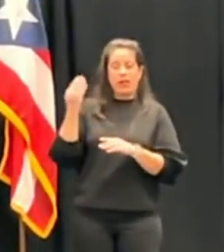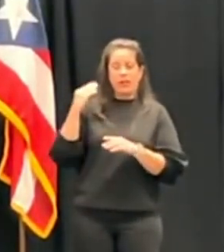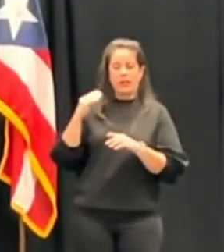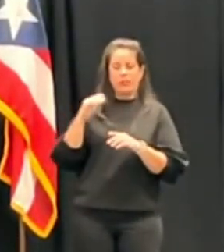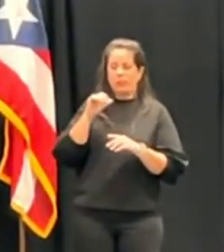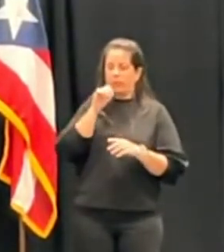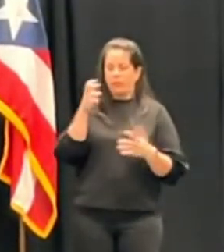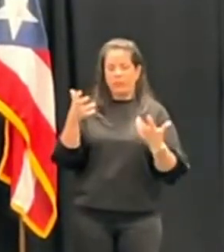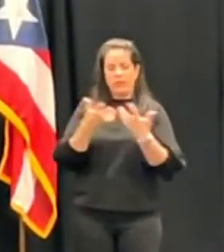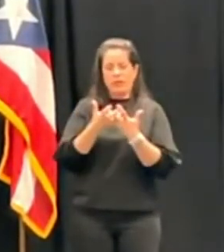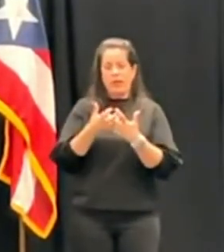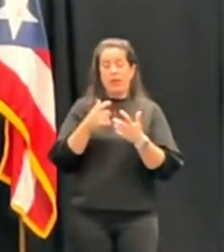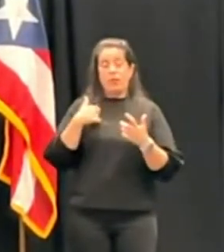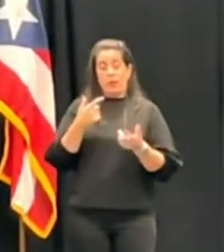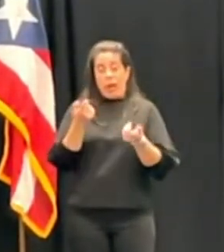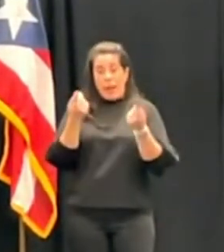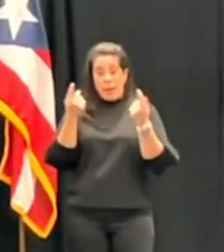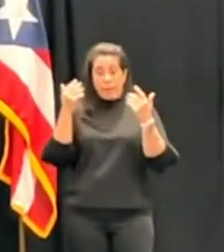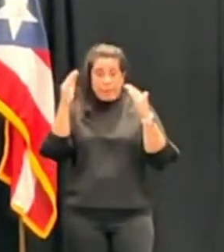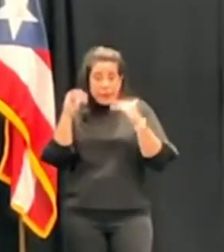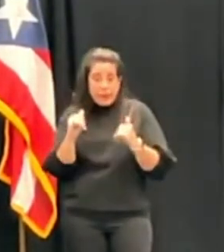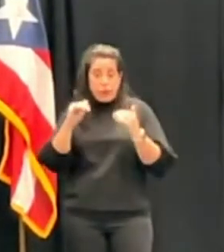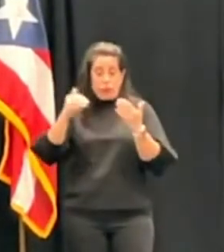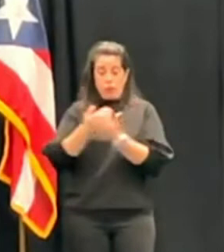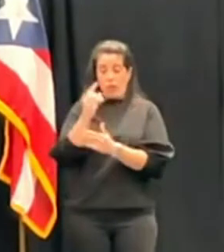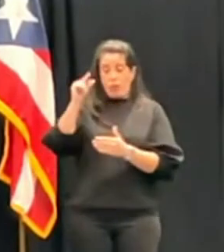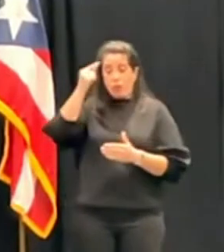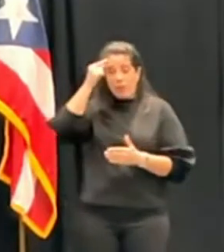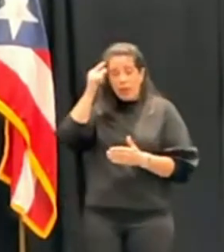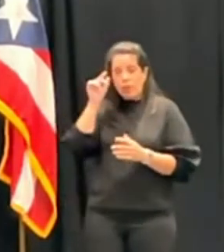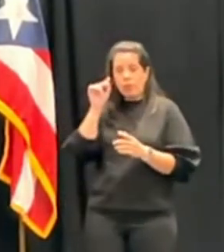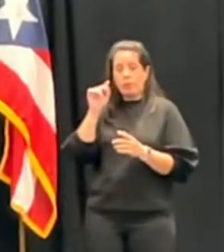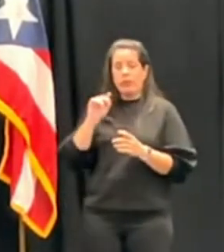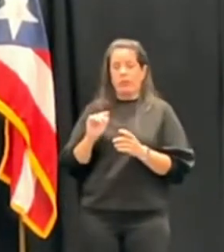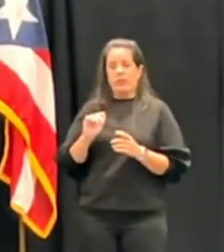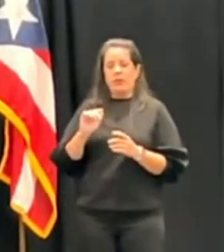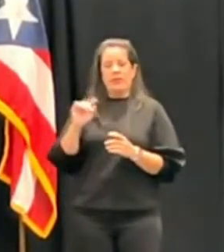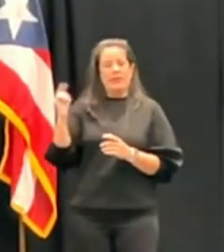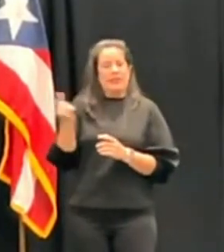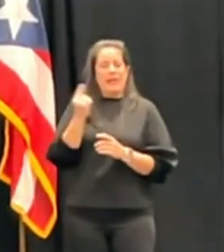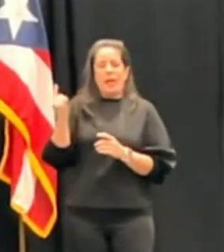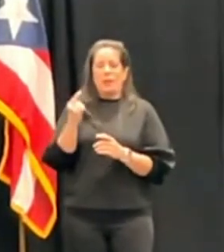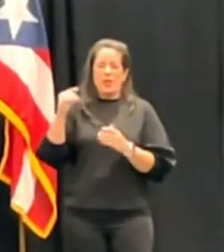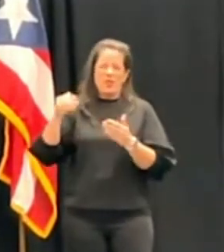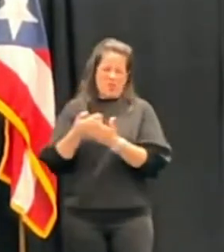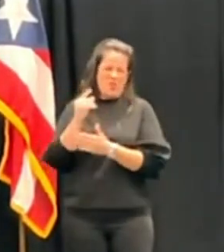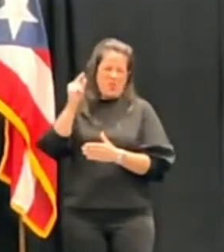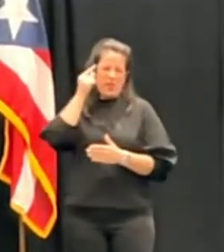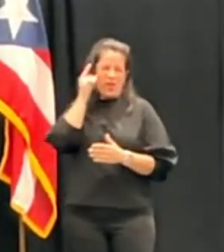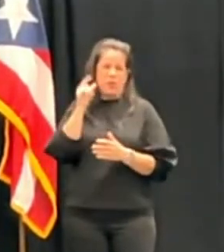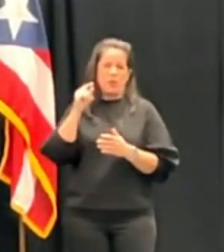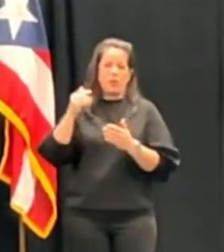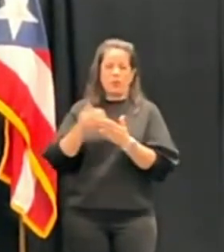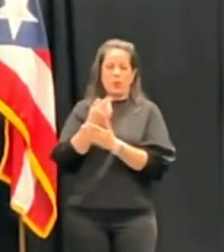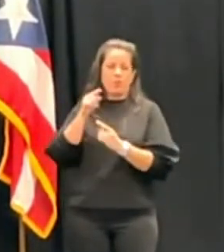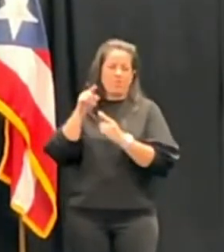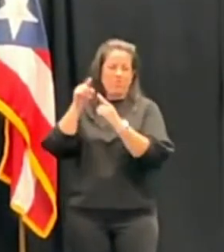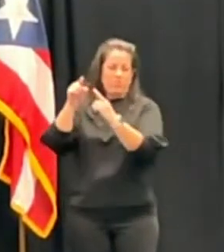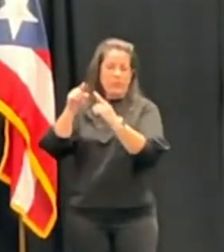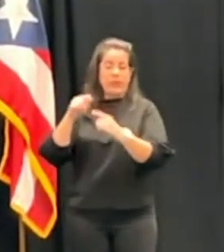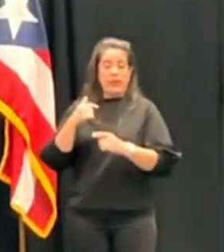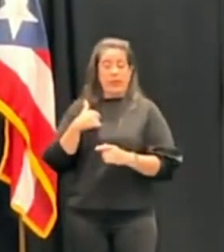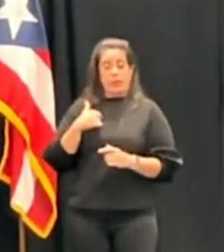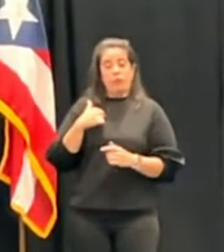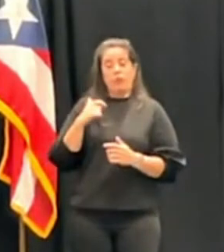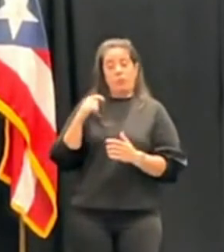con un nuevo gobierno. Ahora viene, cada vez que viene un nuevo gobierno viene con nuevos bríos y yo creo que esto